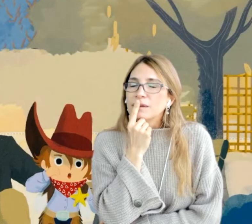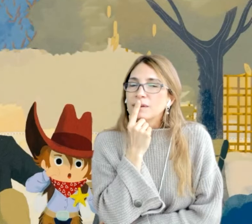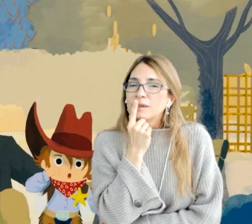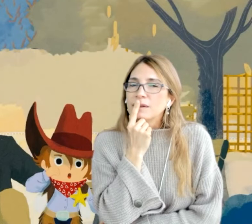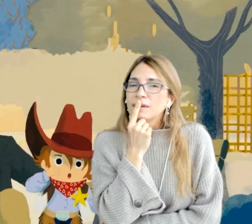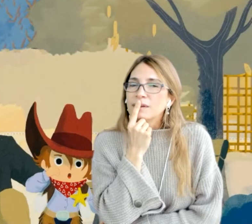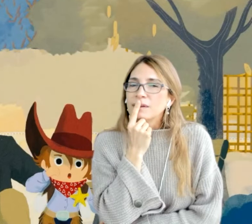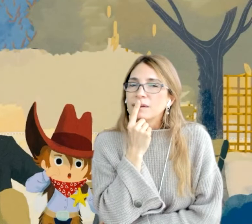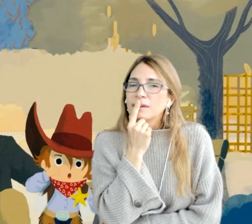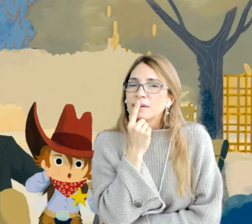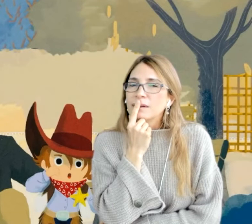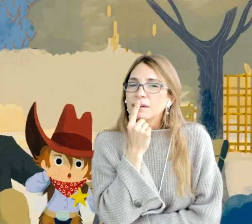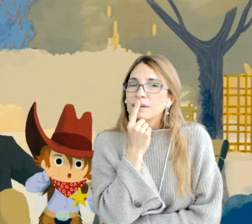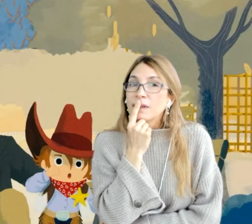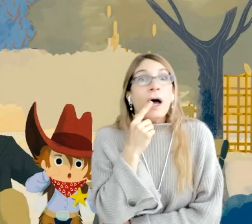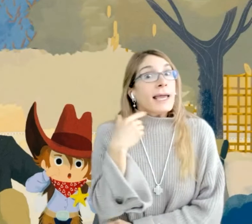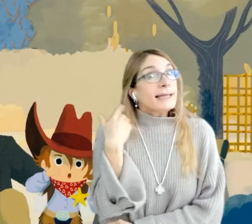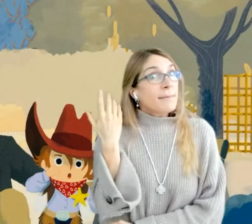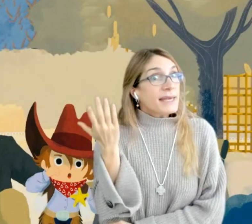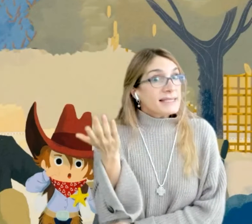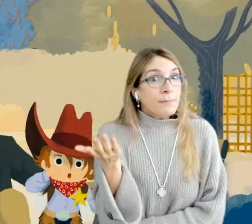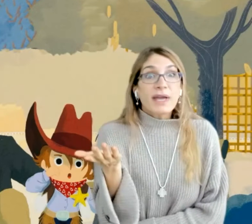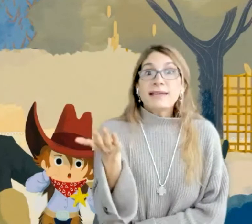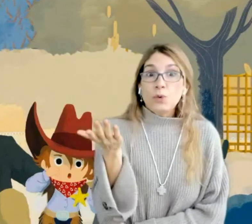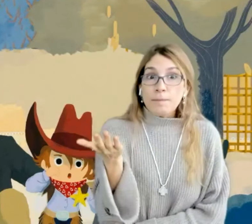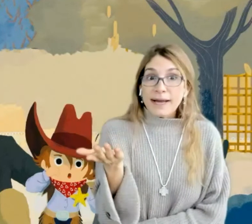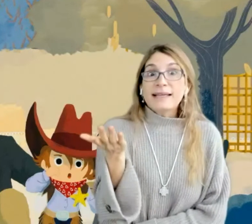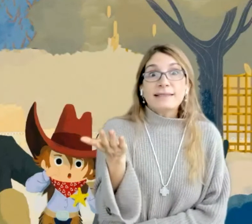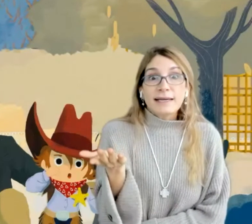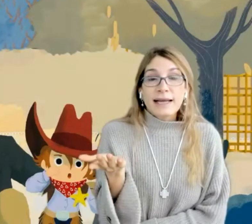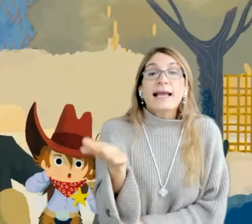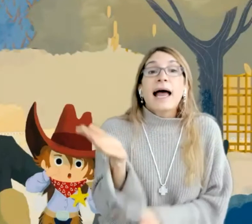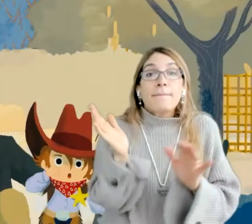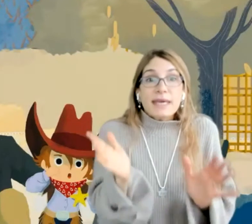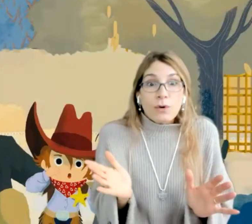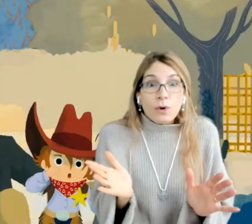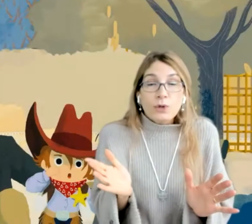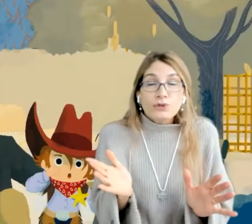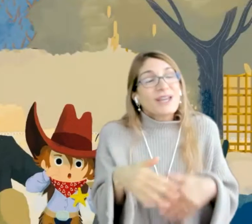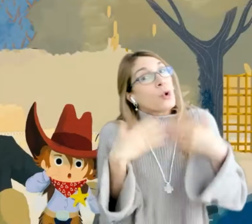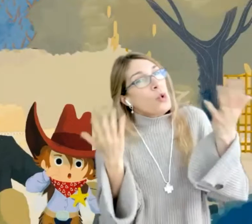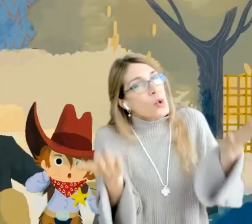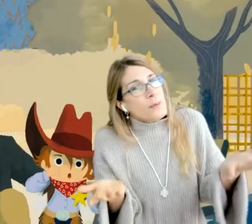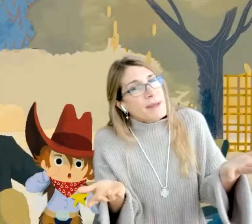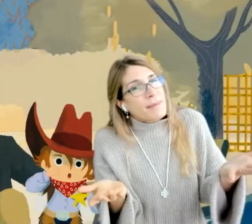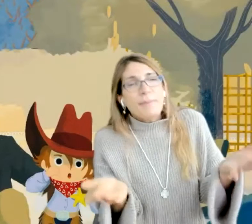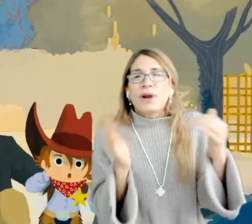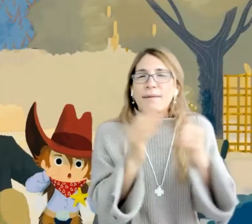mandarles. ¿Qué también se puede disculpar y decirles, amigos, discúlpenme por